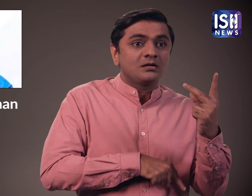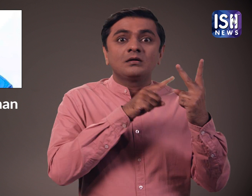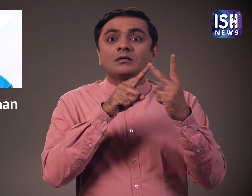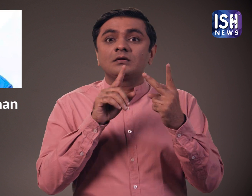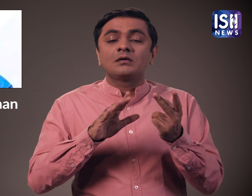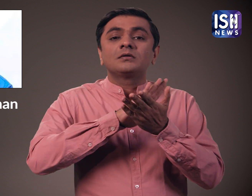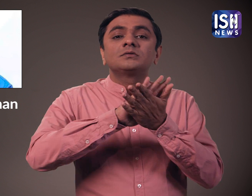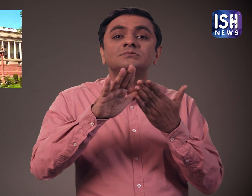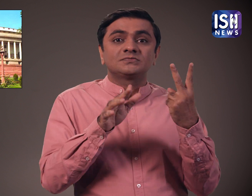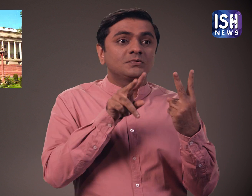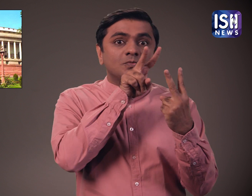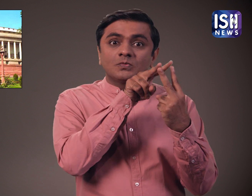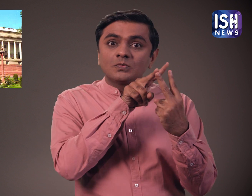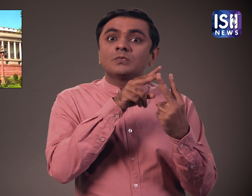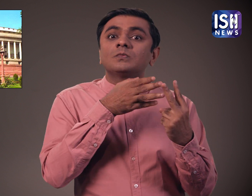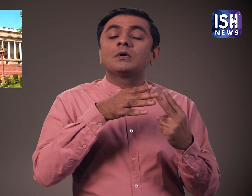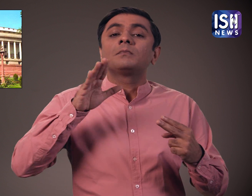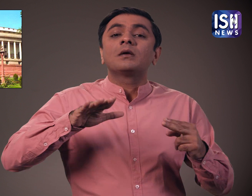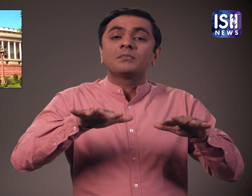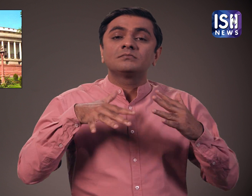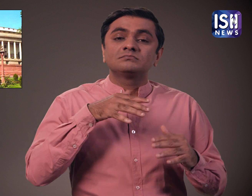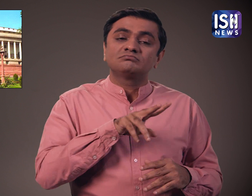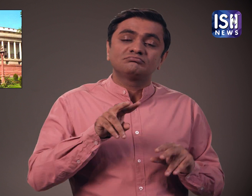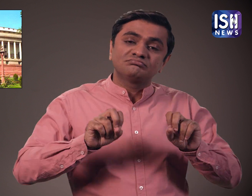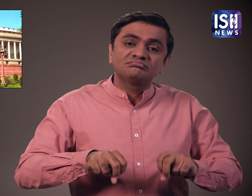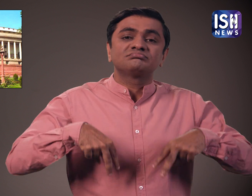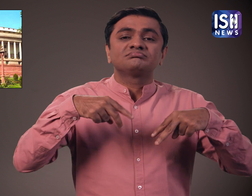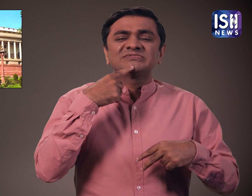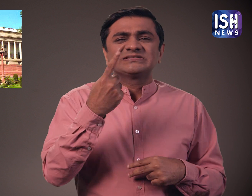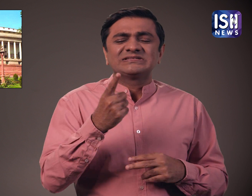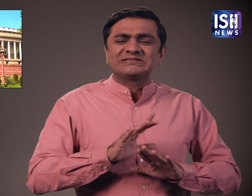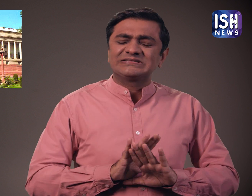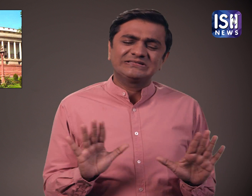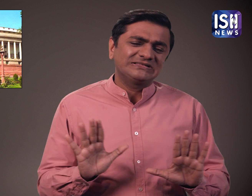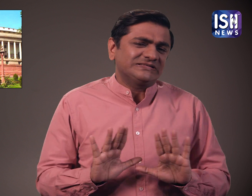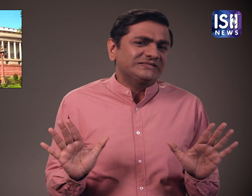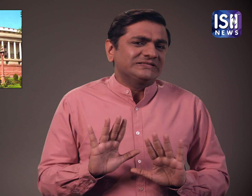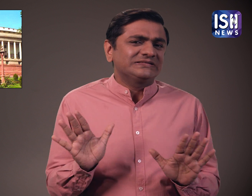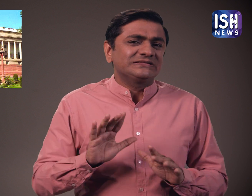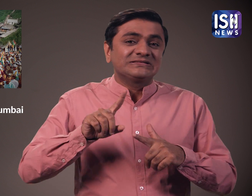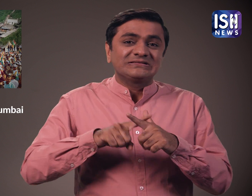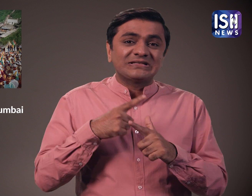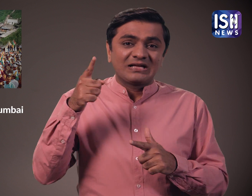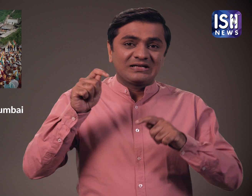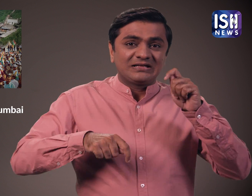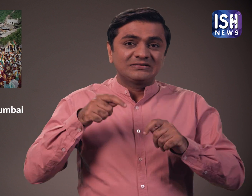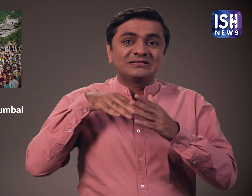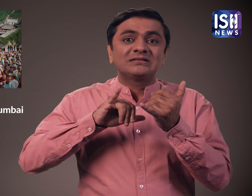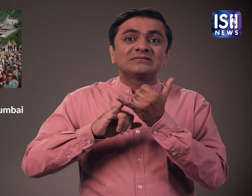फजलोर रह्मान ने सांसद में इस मुड्डे को उठाया था और कहा जारकन सरकार के फैसले का समय शिकर की